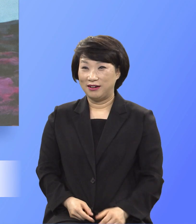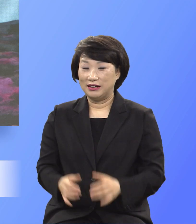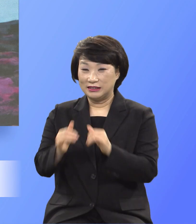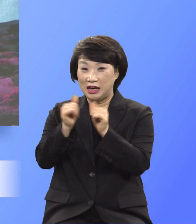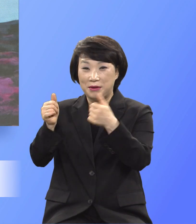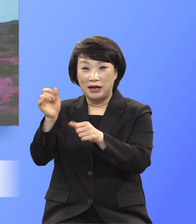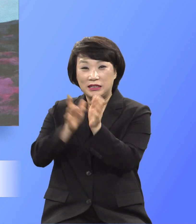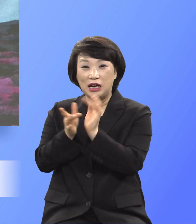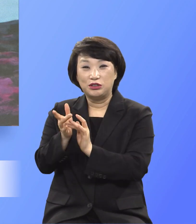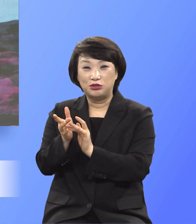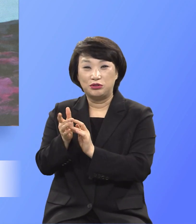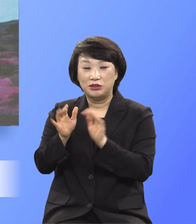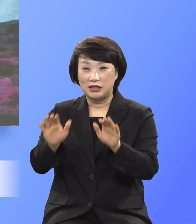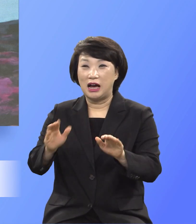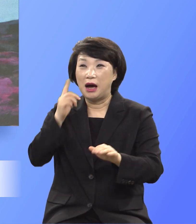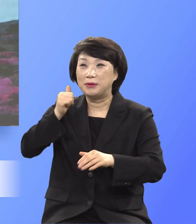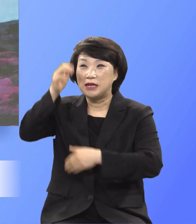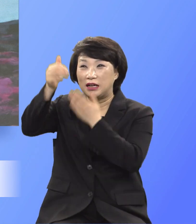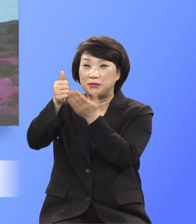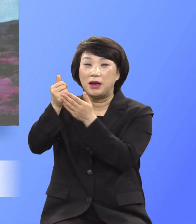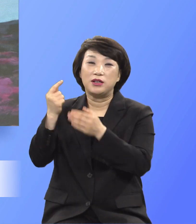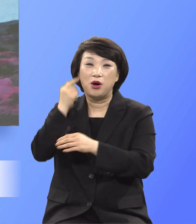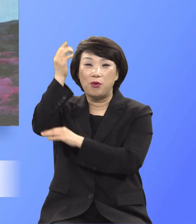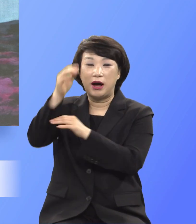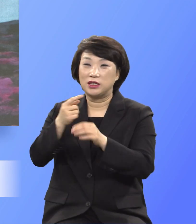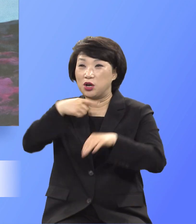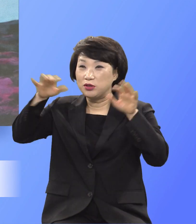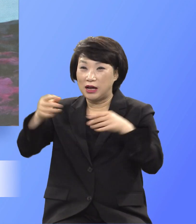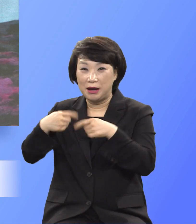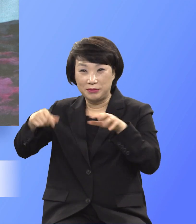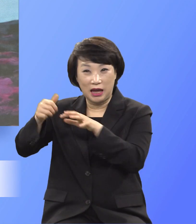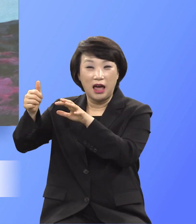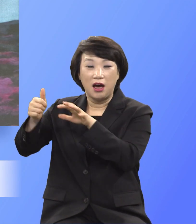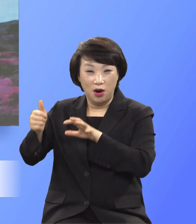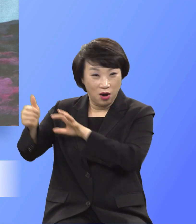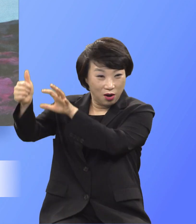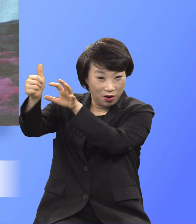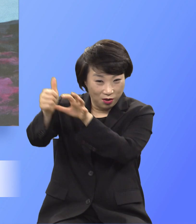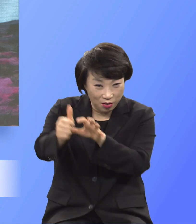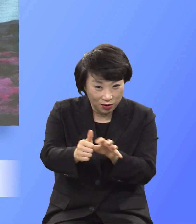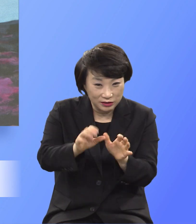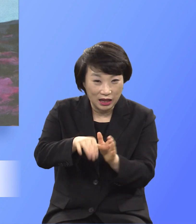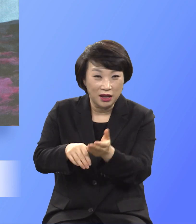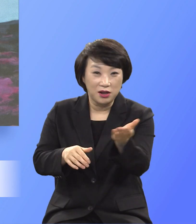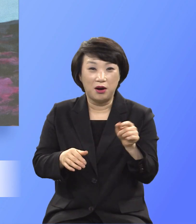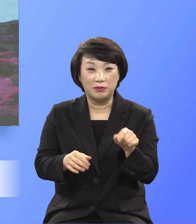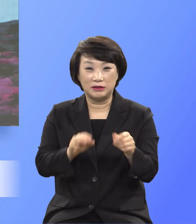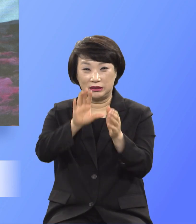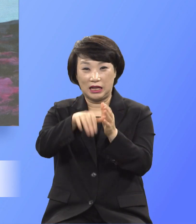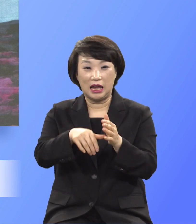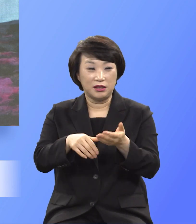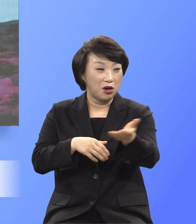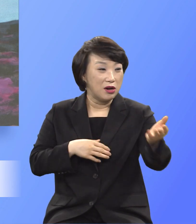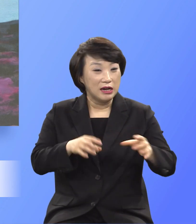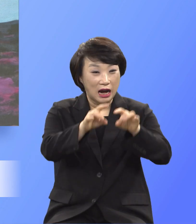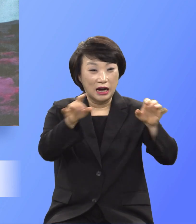아버지의 영광으로 그 천사들과 함께 오리니 그때 각 사람의 행한 대로